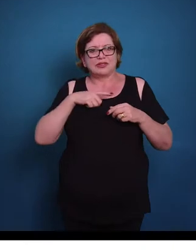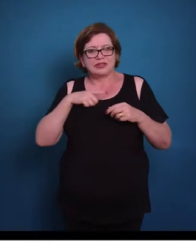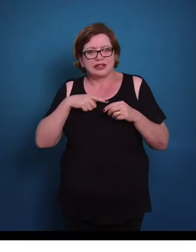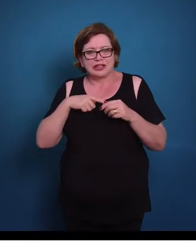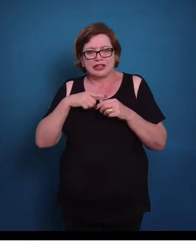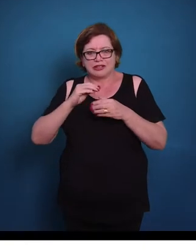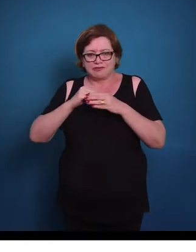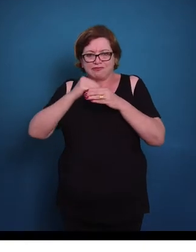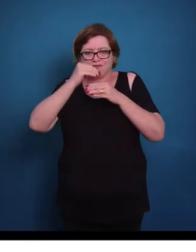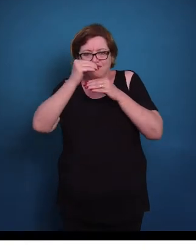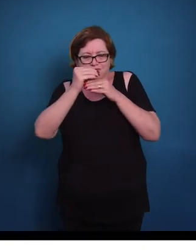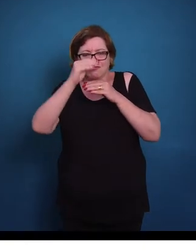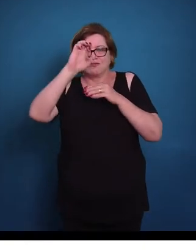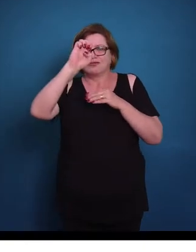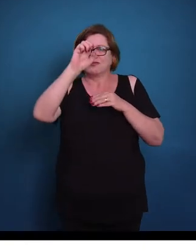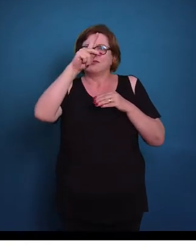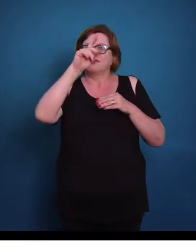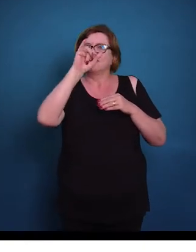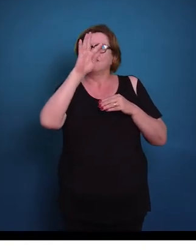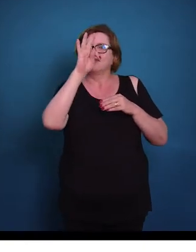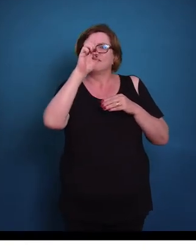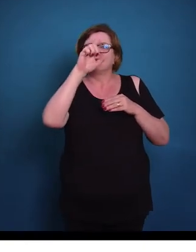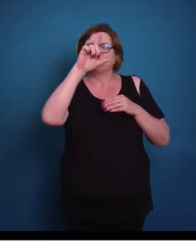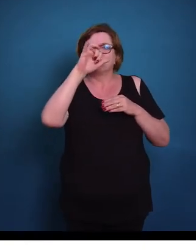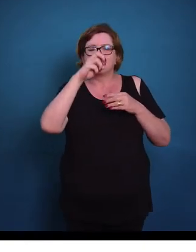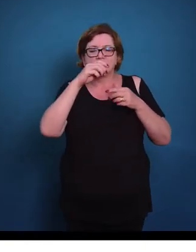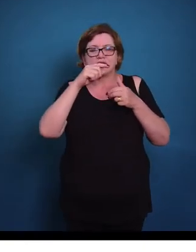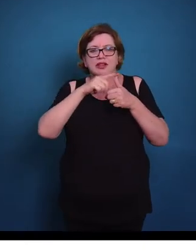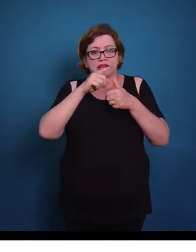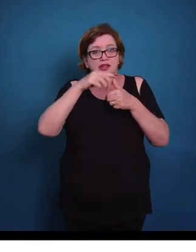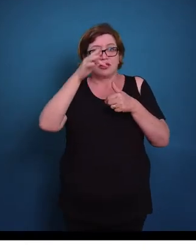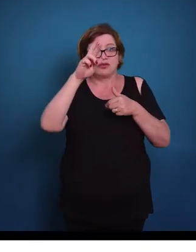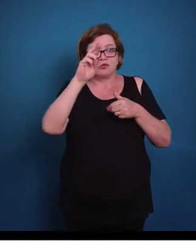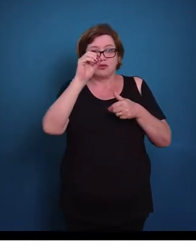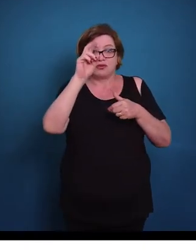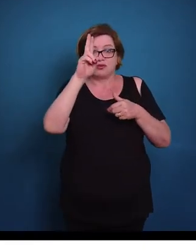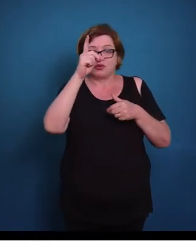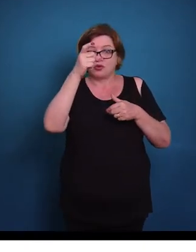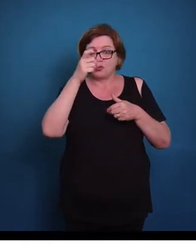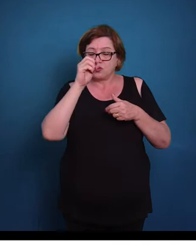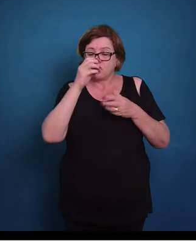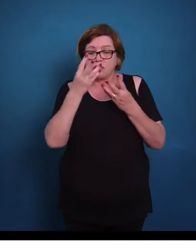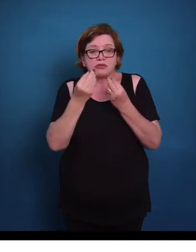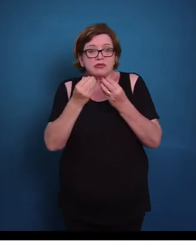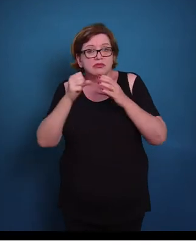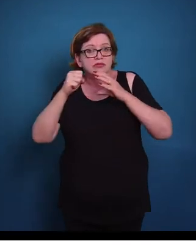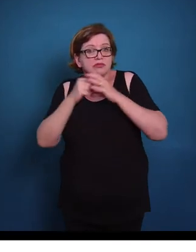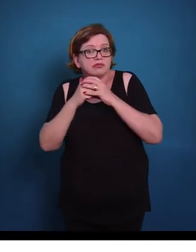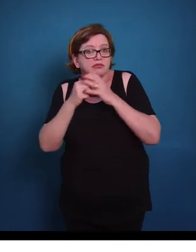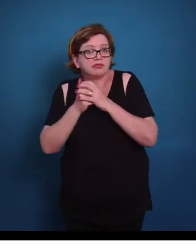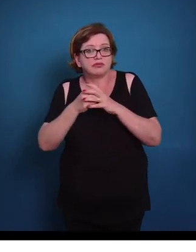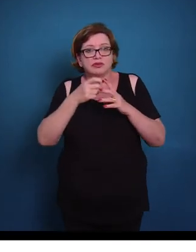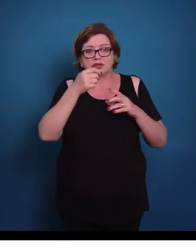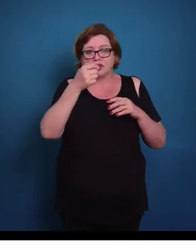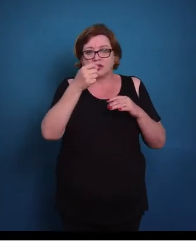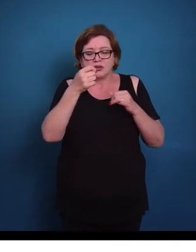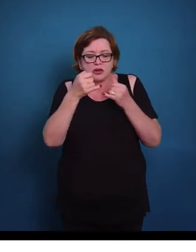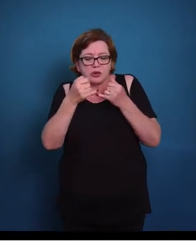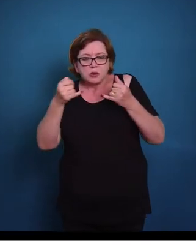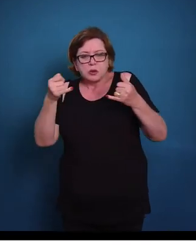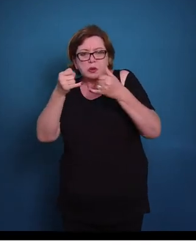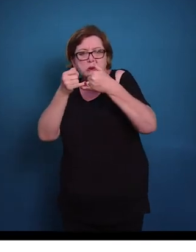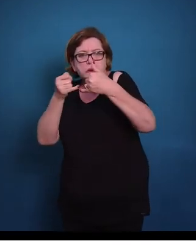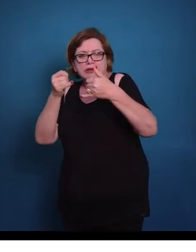temos o epitélio, logo acima, e esse tecido é caracterizado por uma grande quantidade de células e com poucas fibras